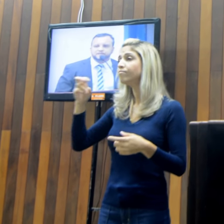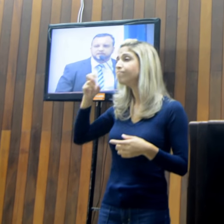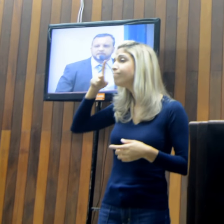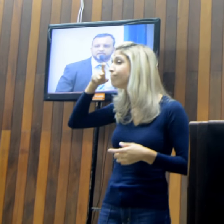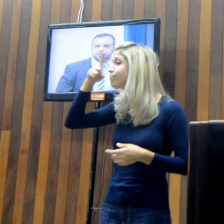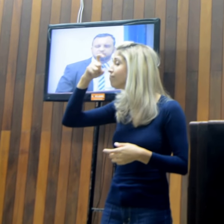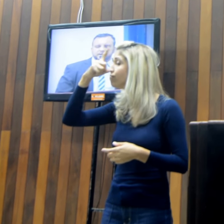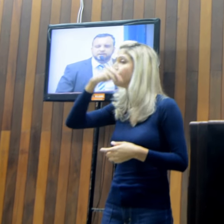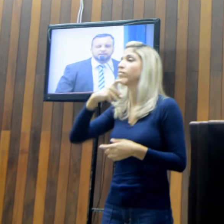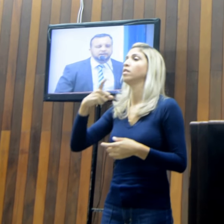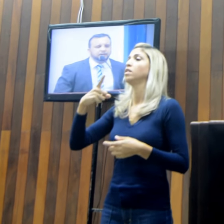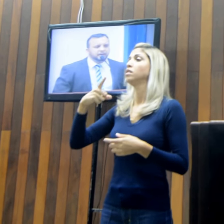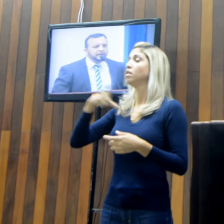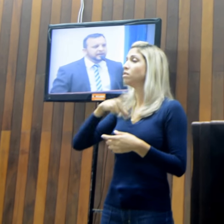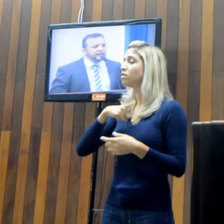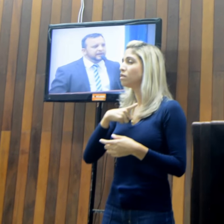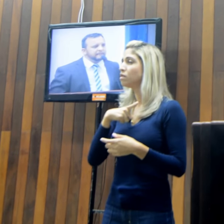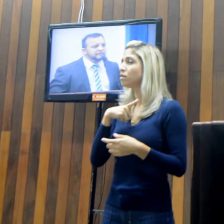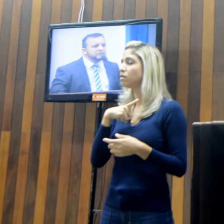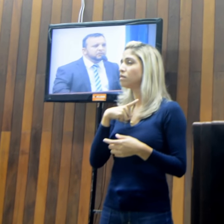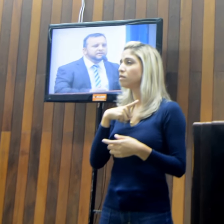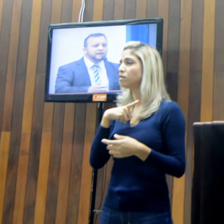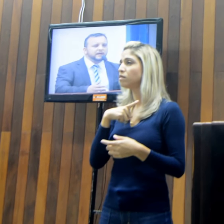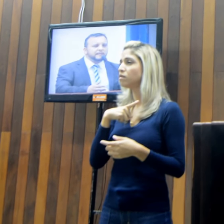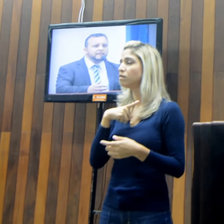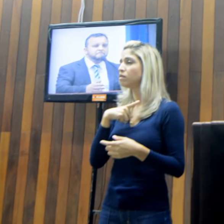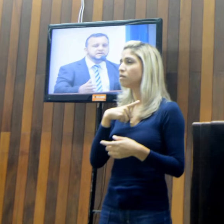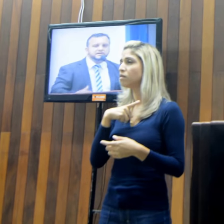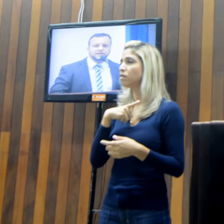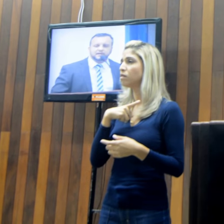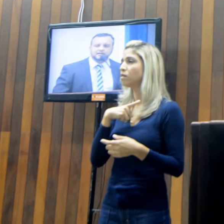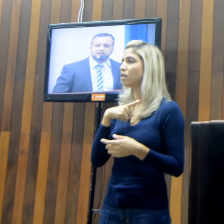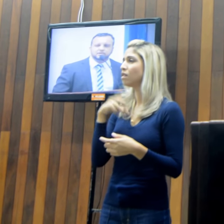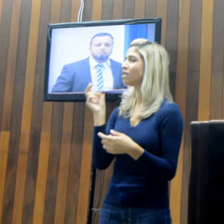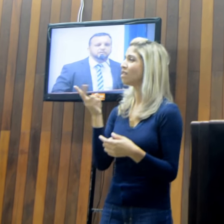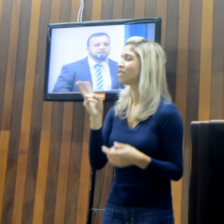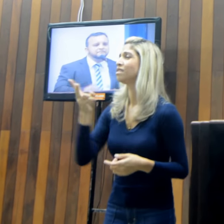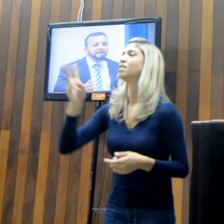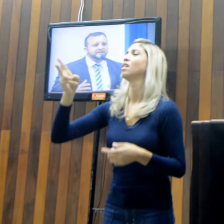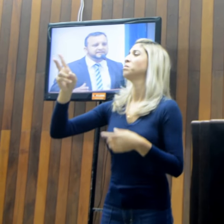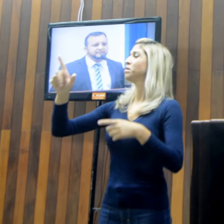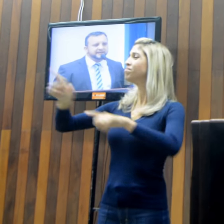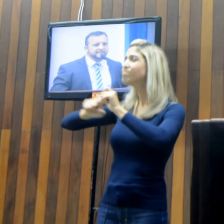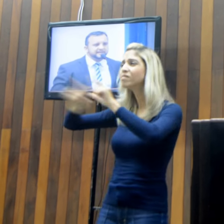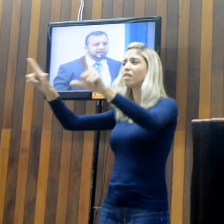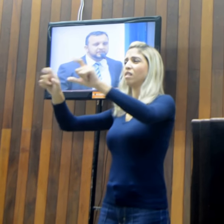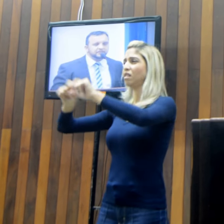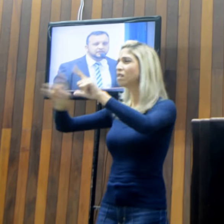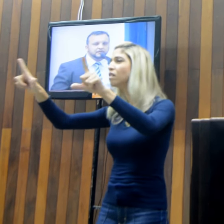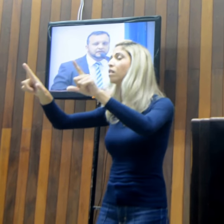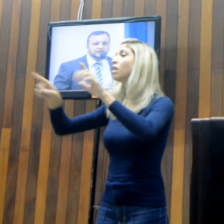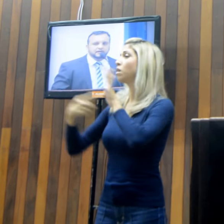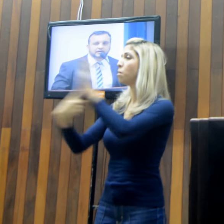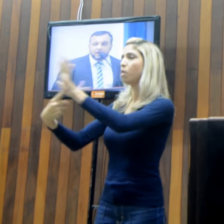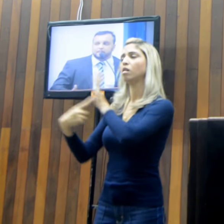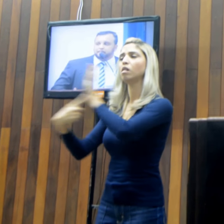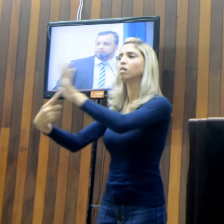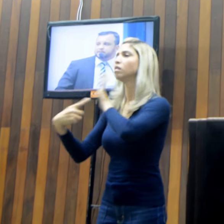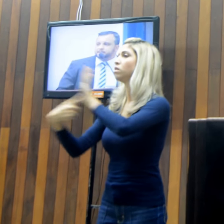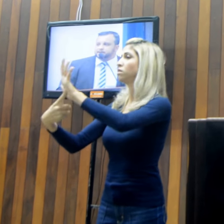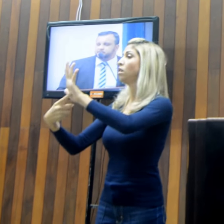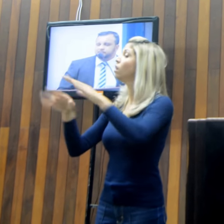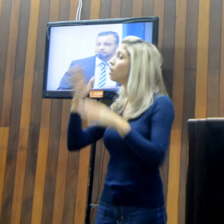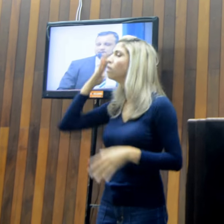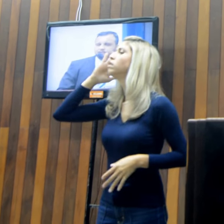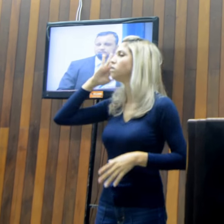de muita mídia, de muita imprensa aparecendo, que é o papel